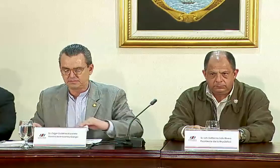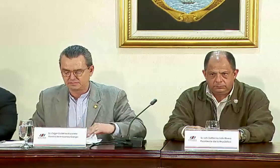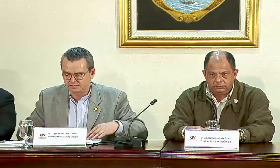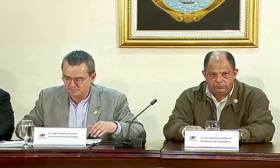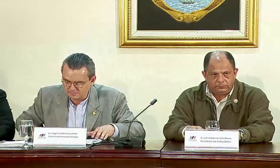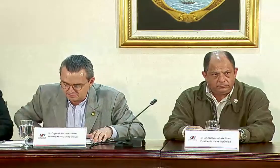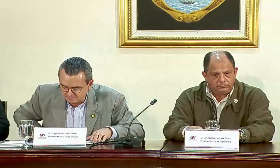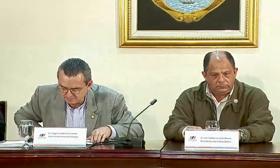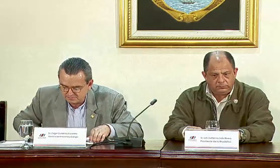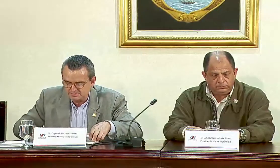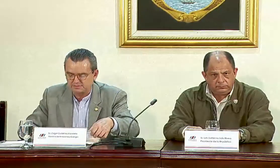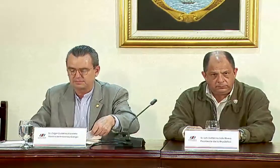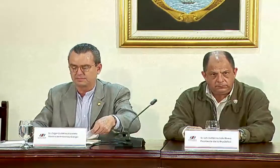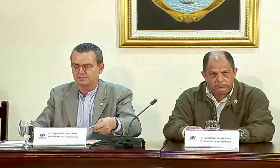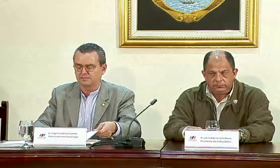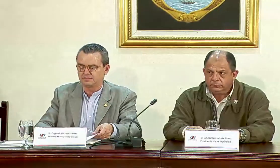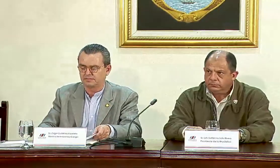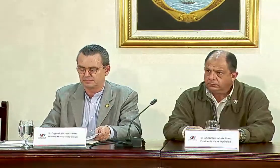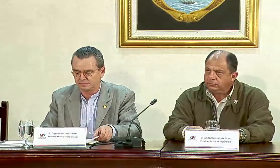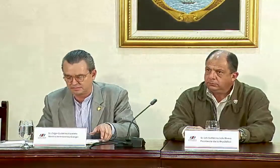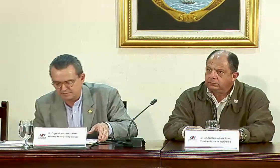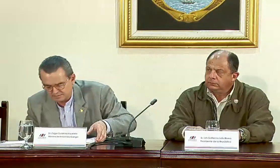conferencia de prensa.